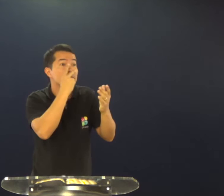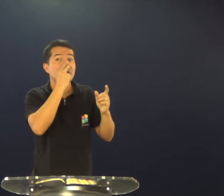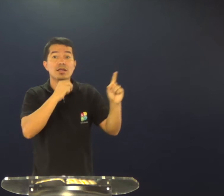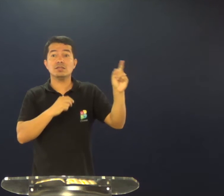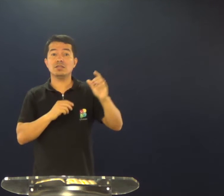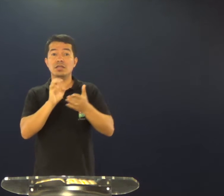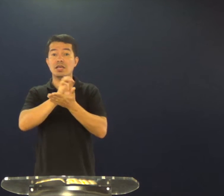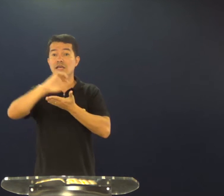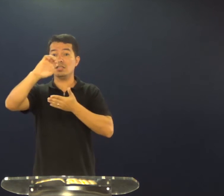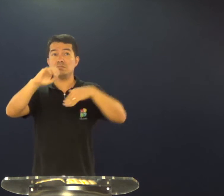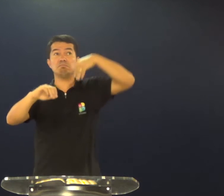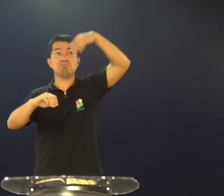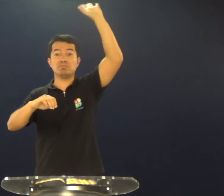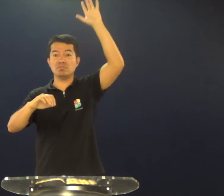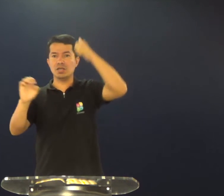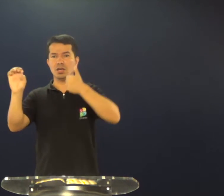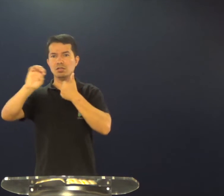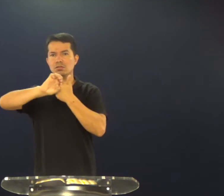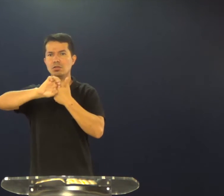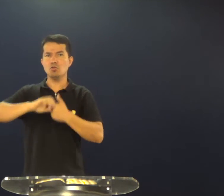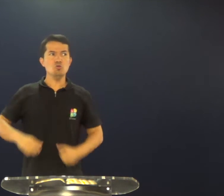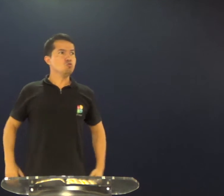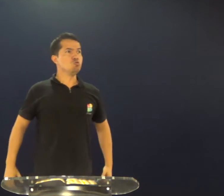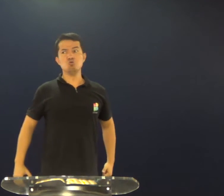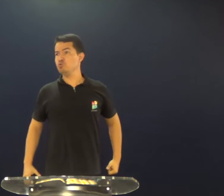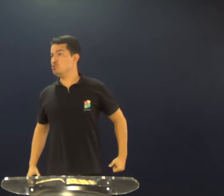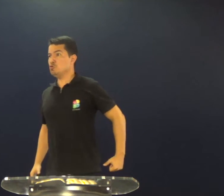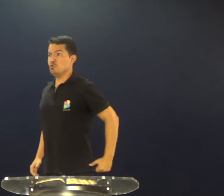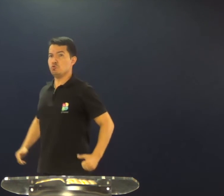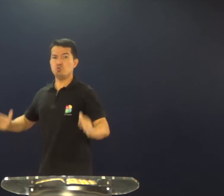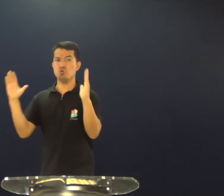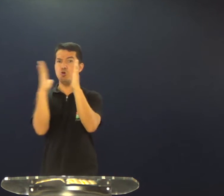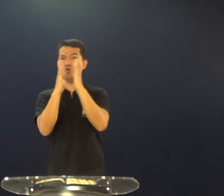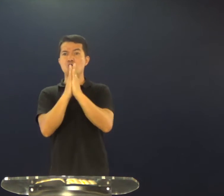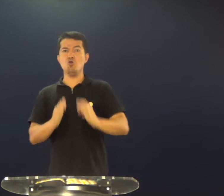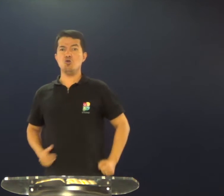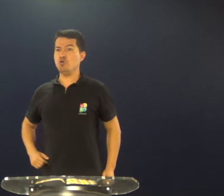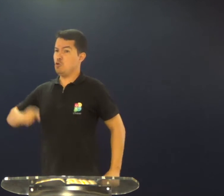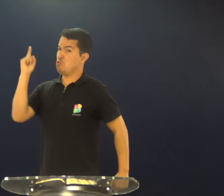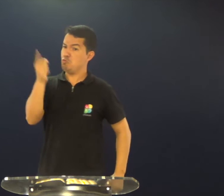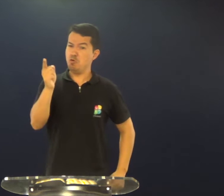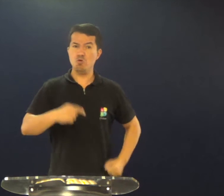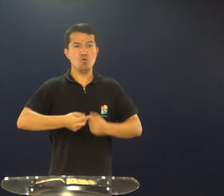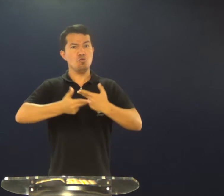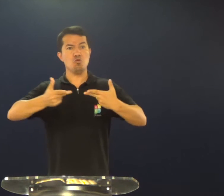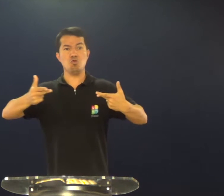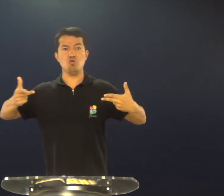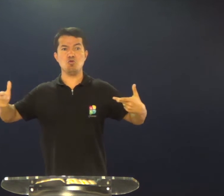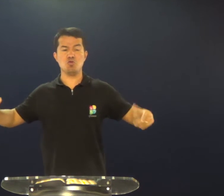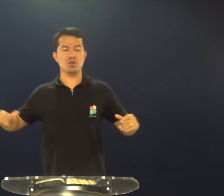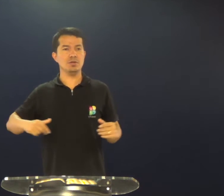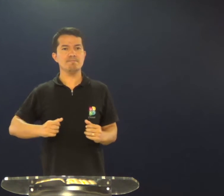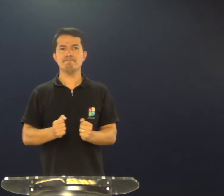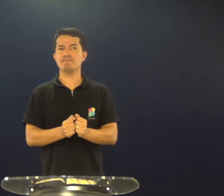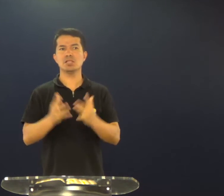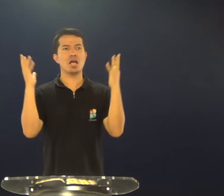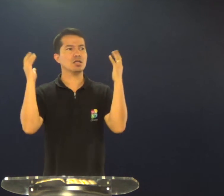aprender tudo o que ele fazia, e no momento, então, que Eliseu não estava mais lá,